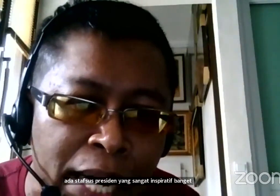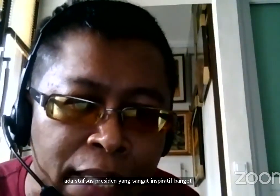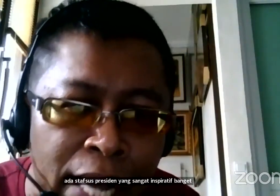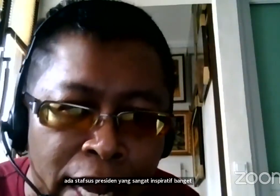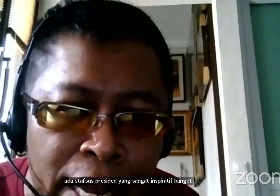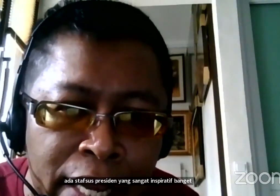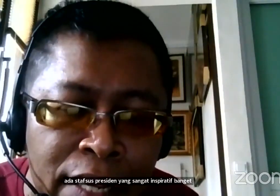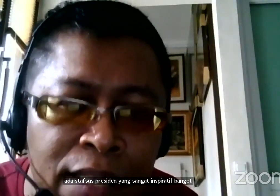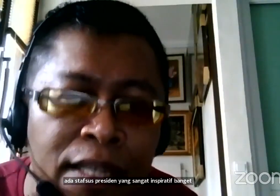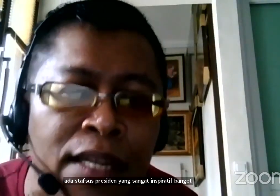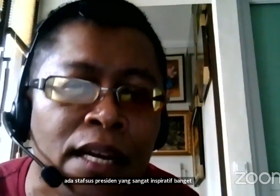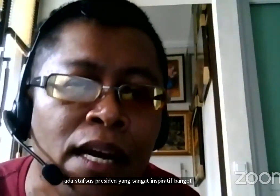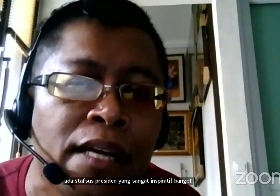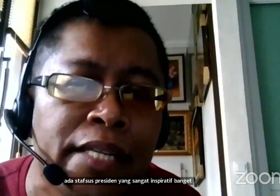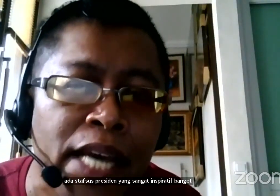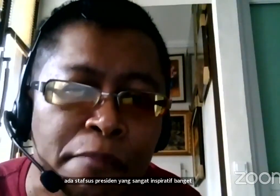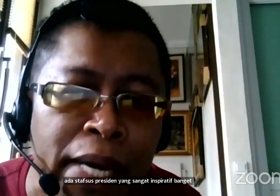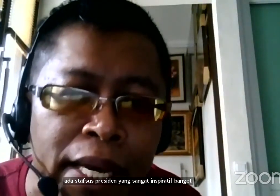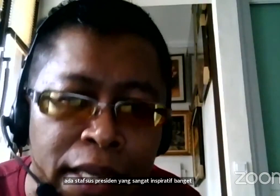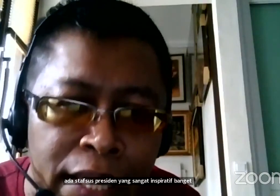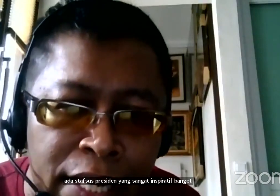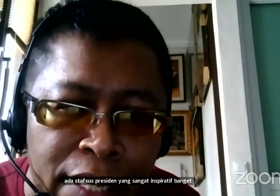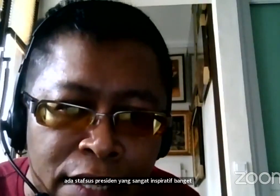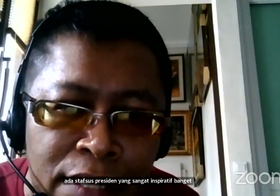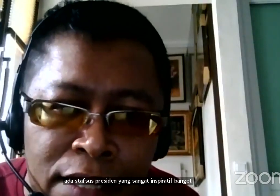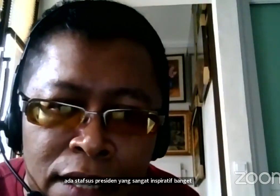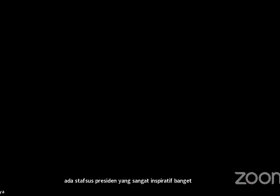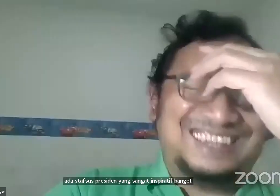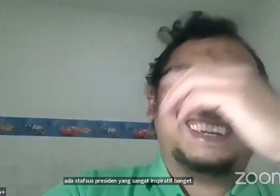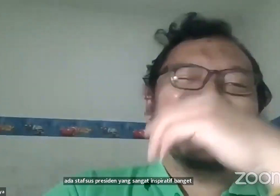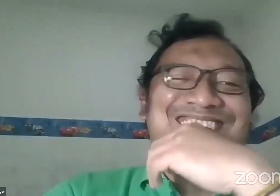juga aktif di partai Di FPI